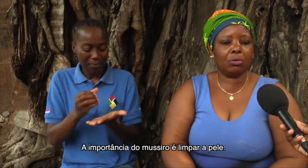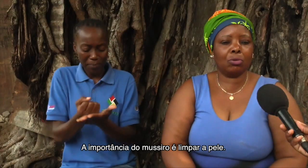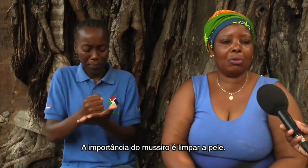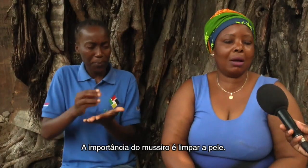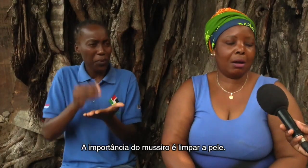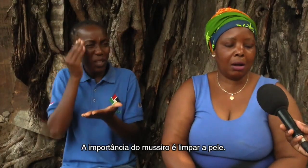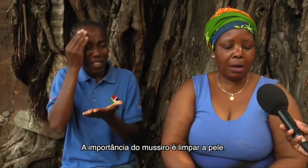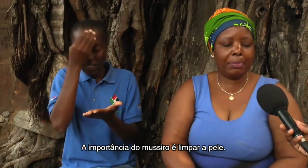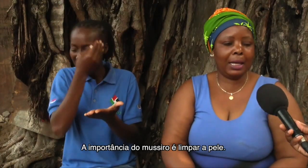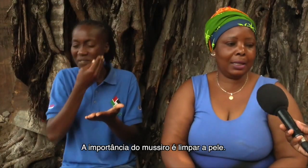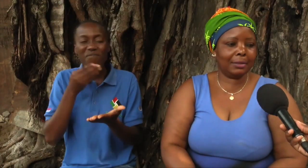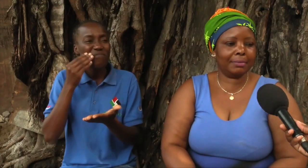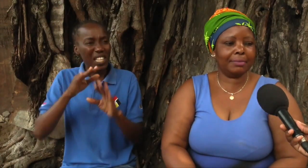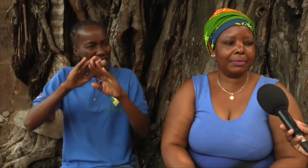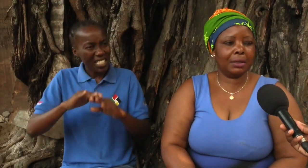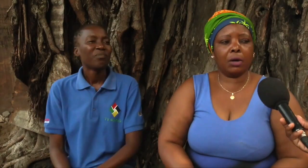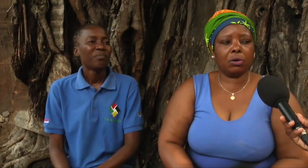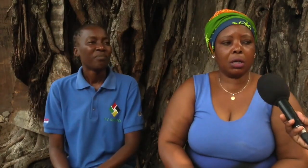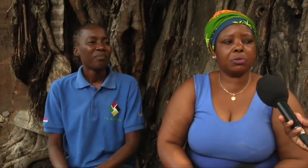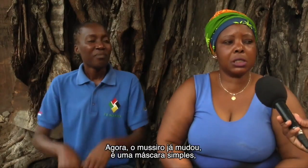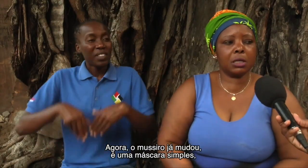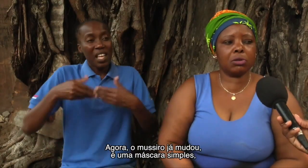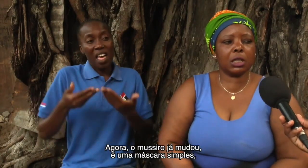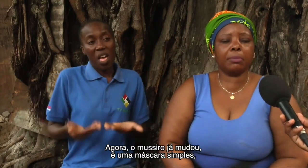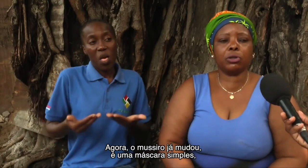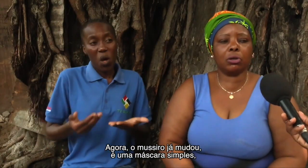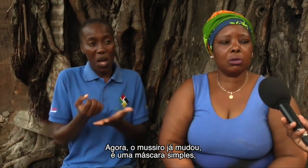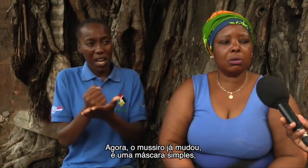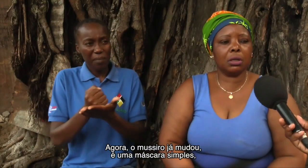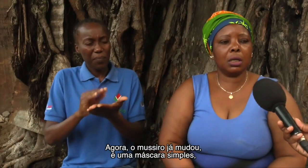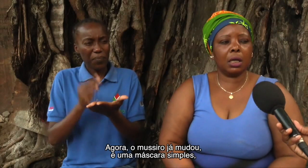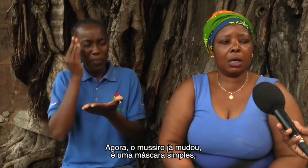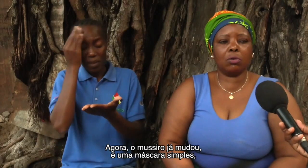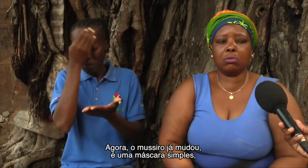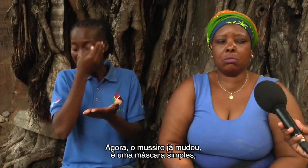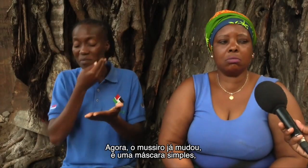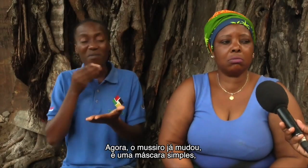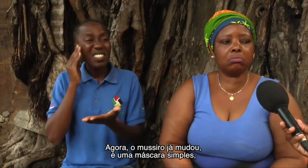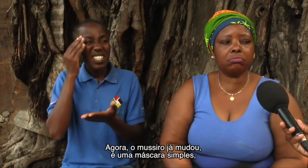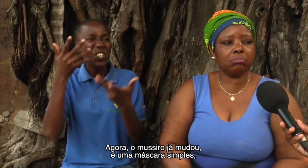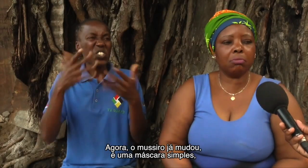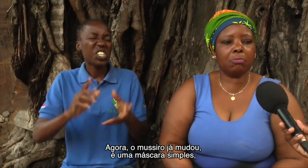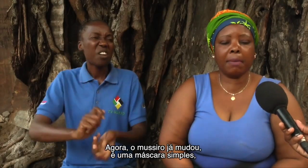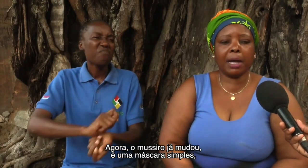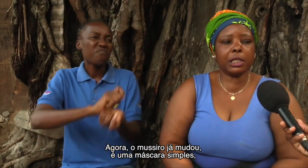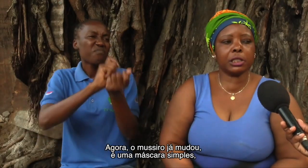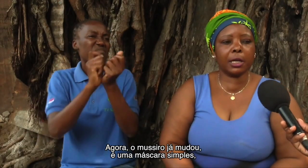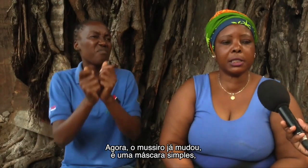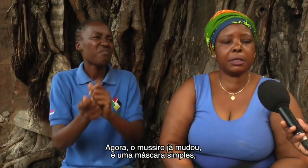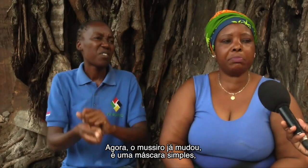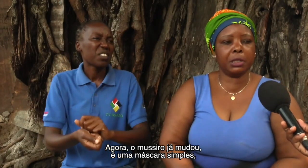a pele. E agora, Muciro já montou. É uma